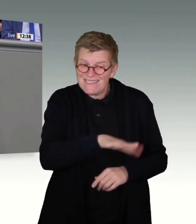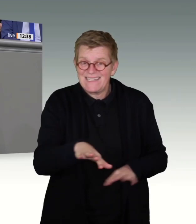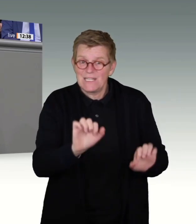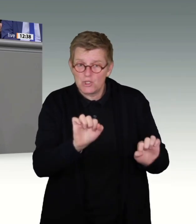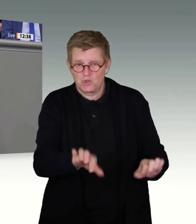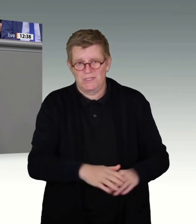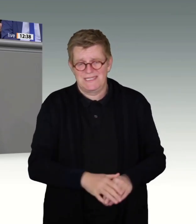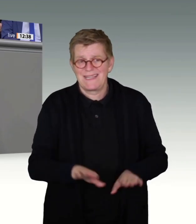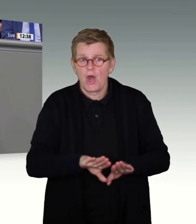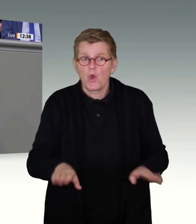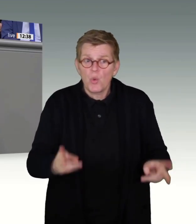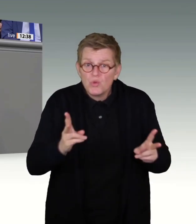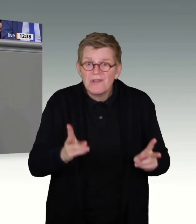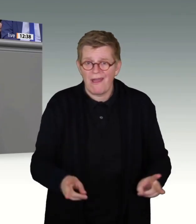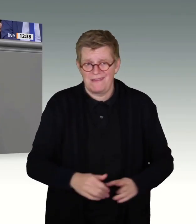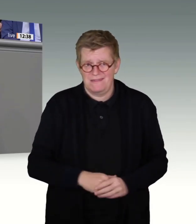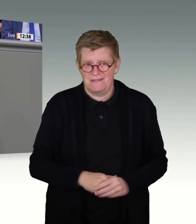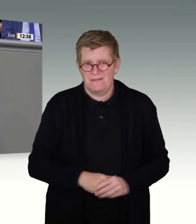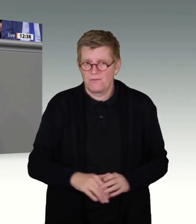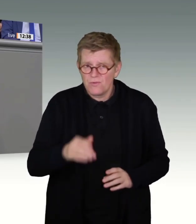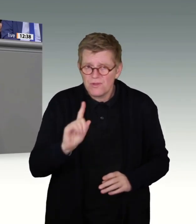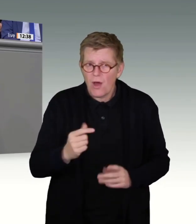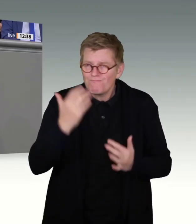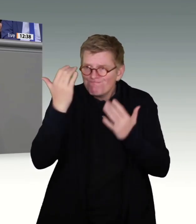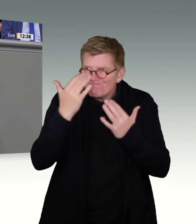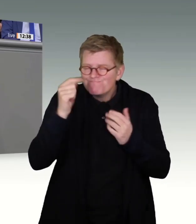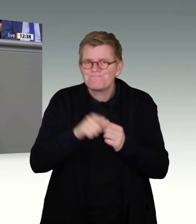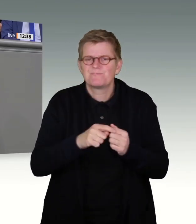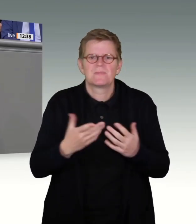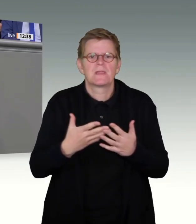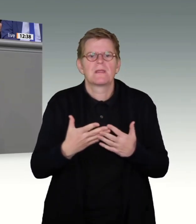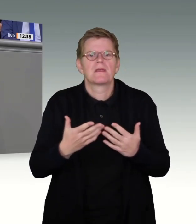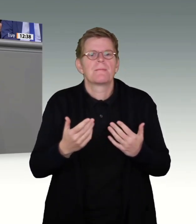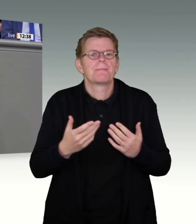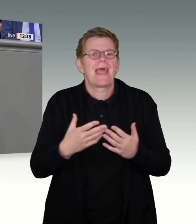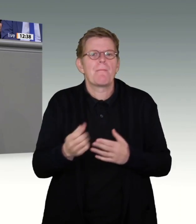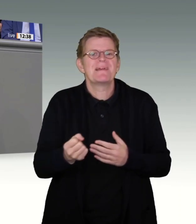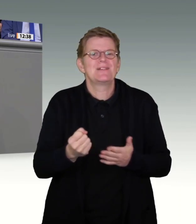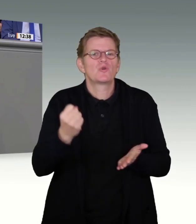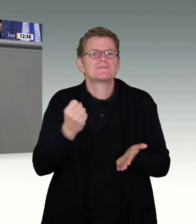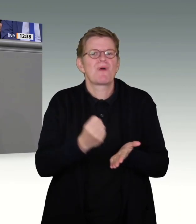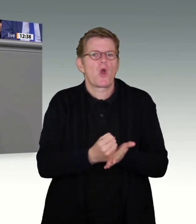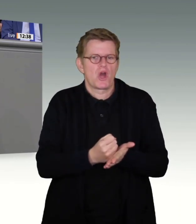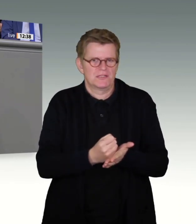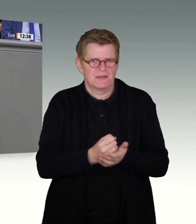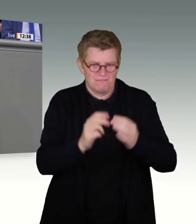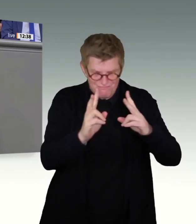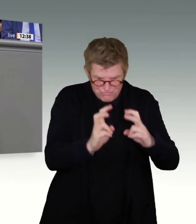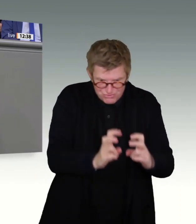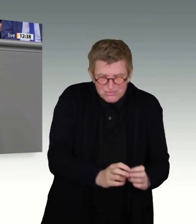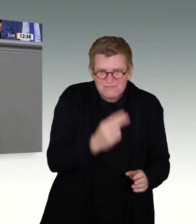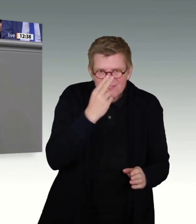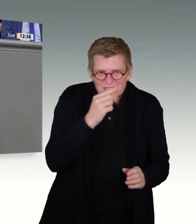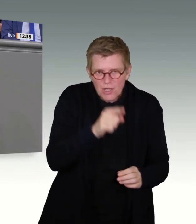Grundrechten. wir reden über die Befugnisse unserer Ermittlungsbehörden, um eben diese Grundrechte zu schützen. Die